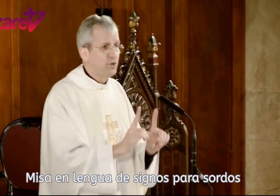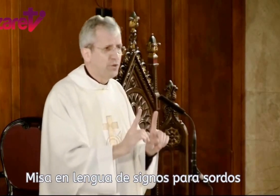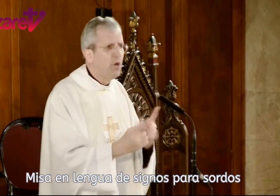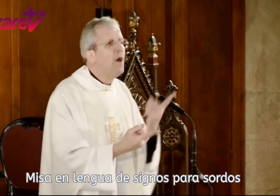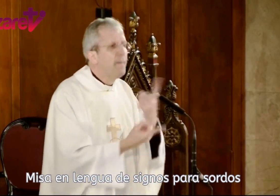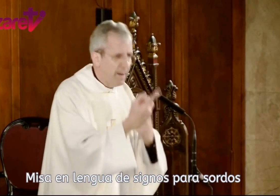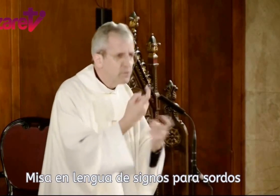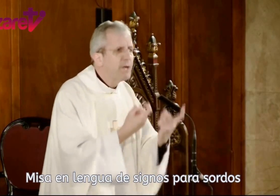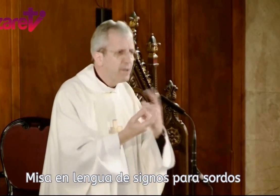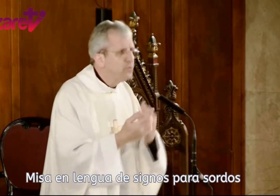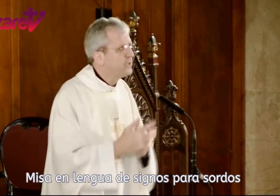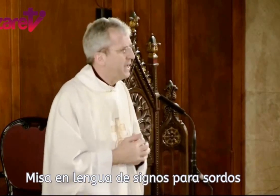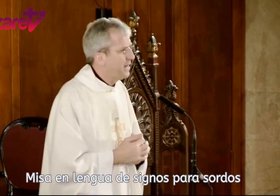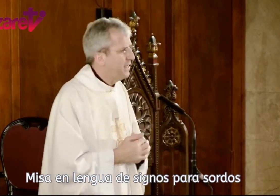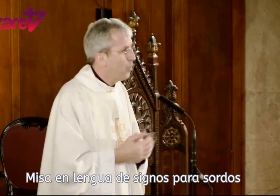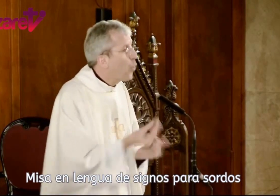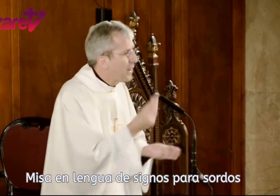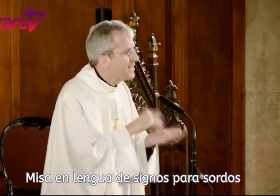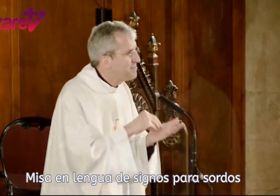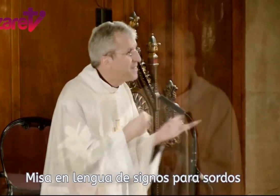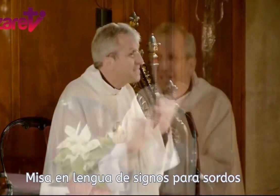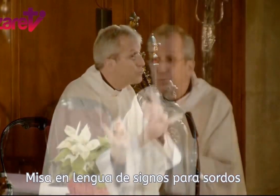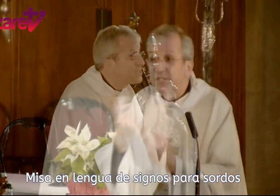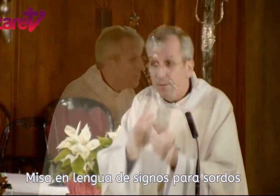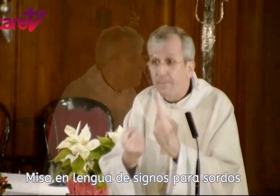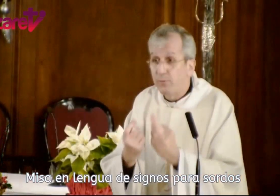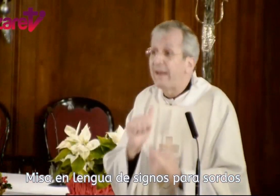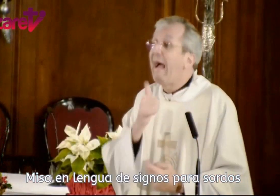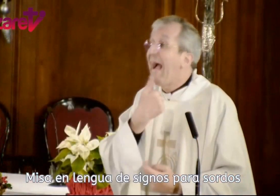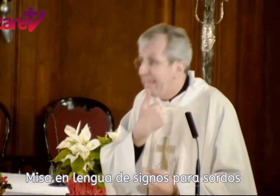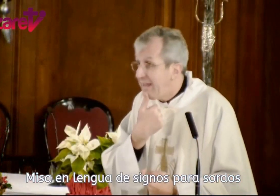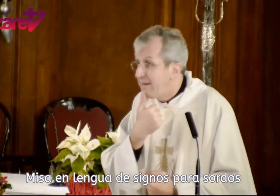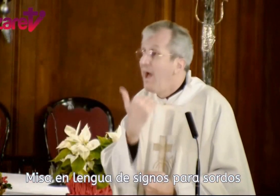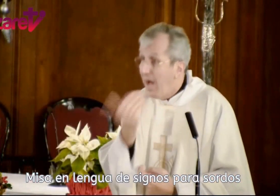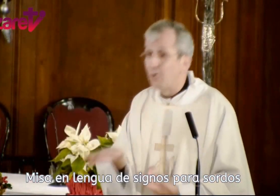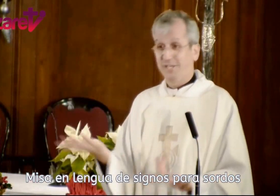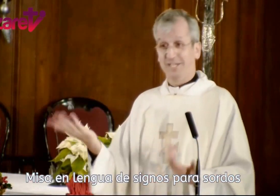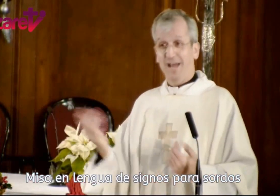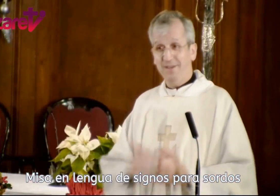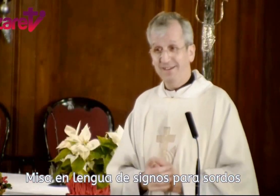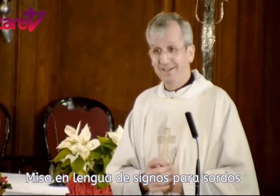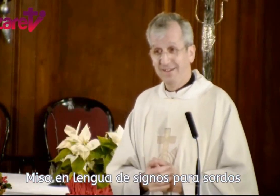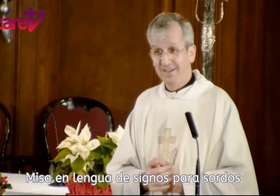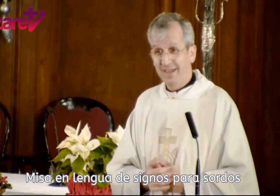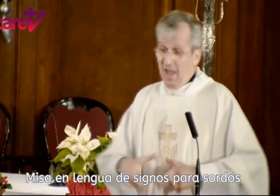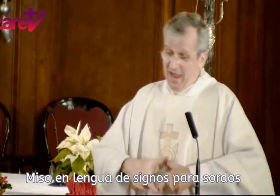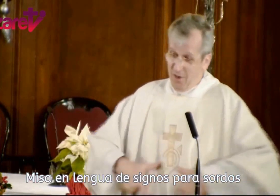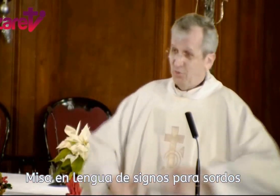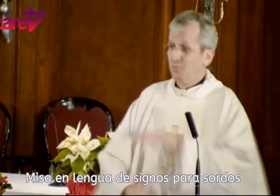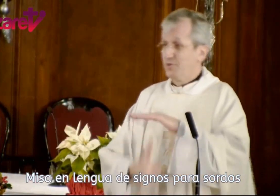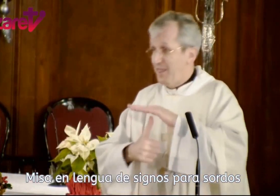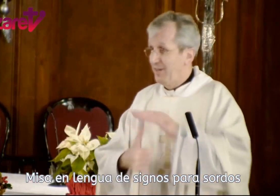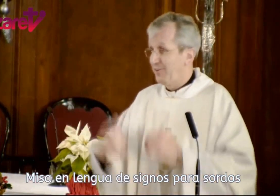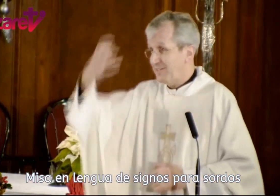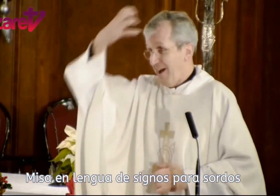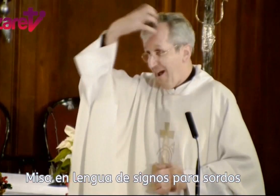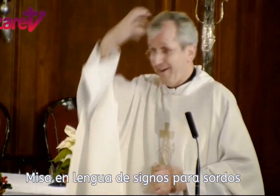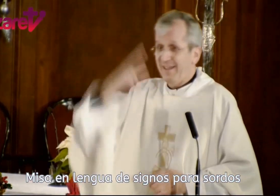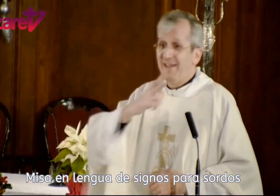no, no, no, vamos a preguntar, ¿cuántas veces tenemos que saber preguntar? ¿A quién? A los que saben, a los sumos sacerdotes, al rey